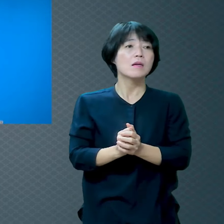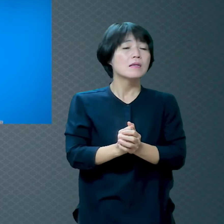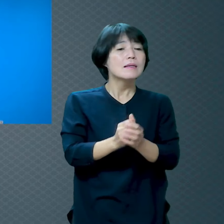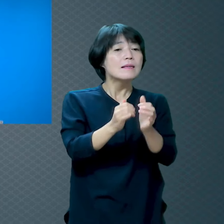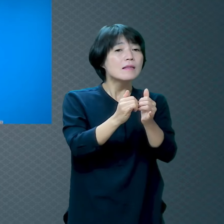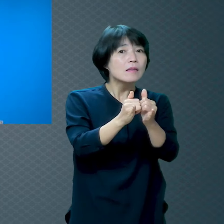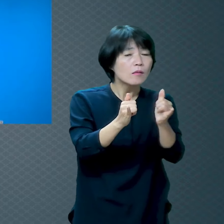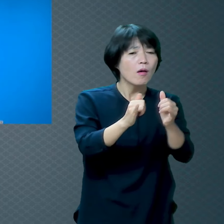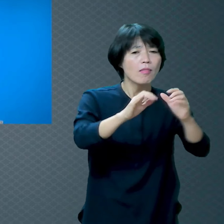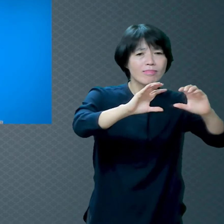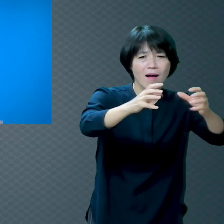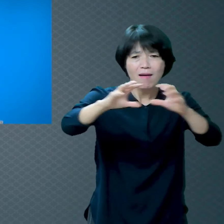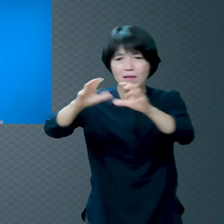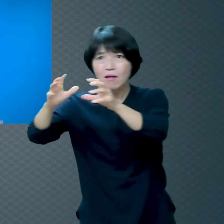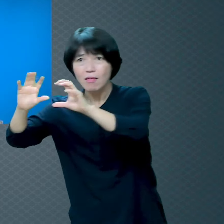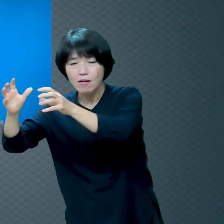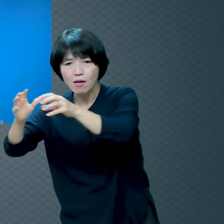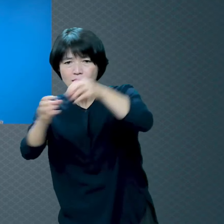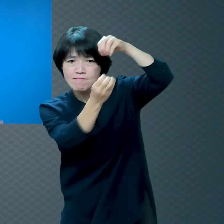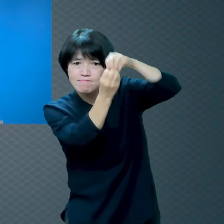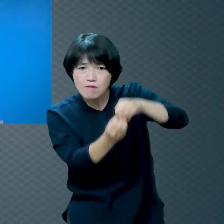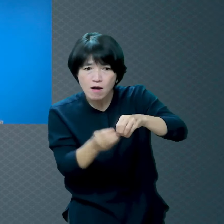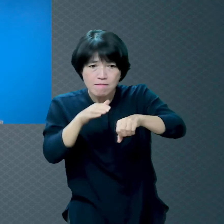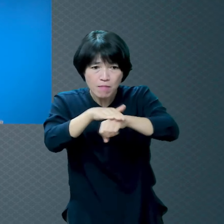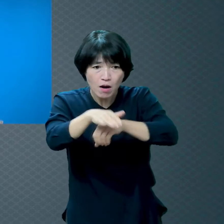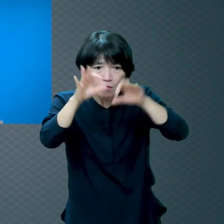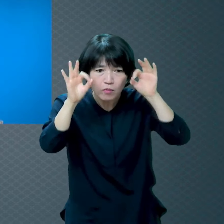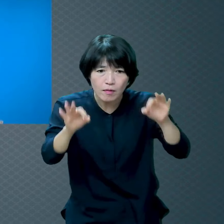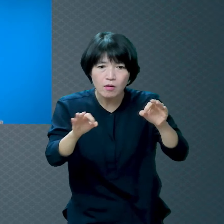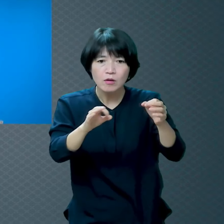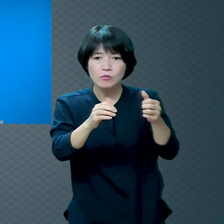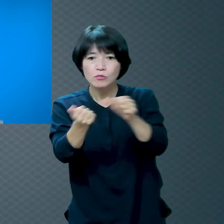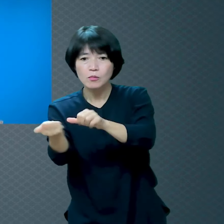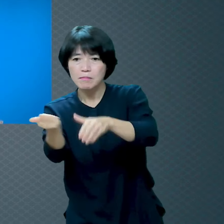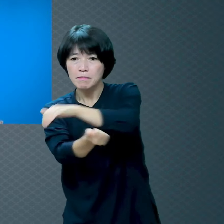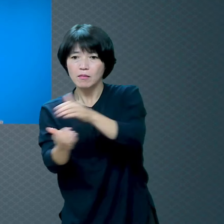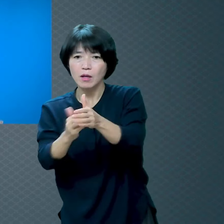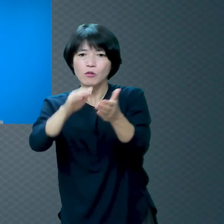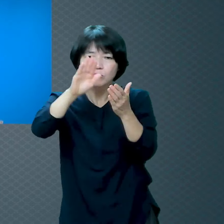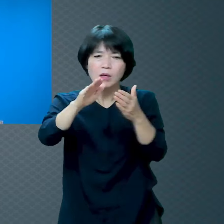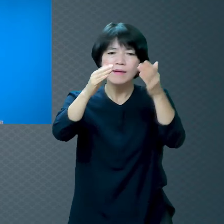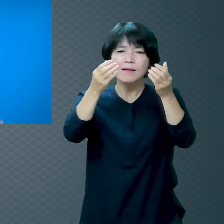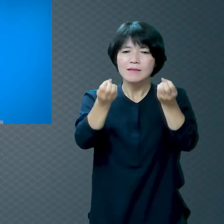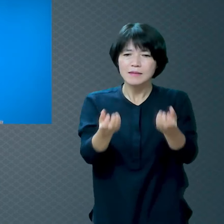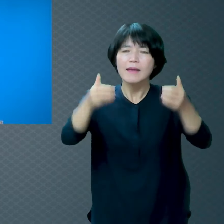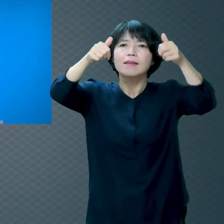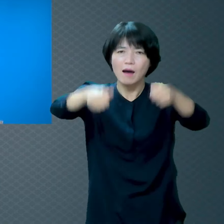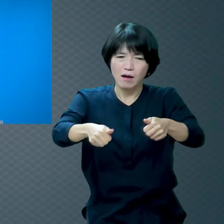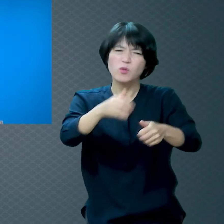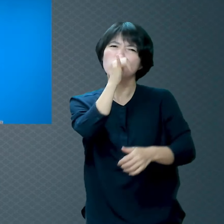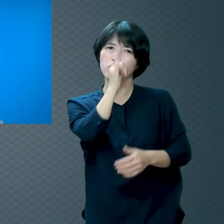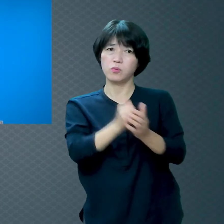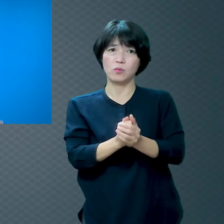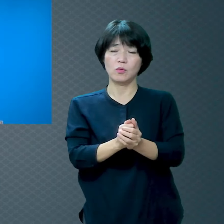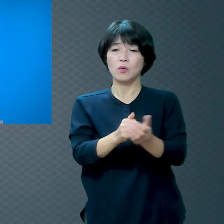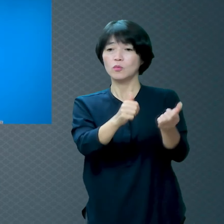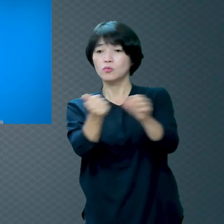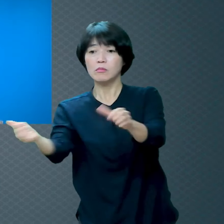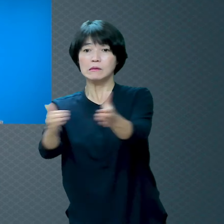죽어서 끝나는 것 같으면 제사 안 지내요 죽어서 끝나는 게 아니에요